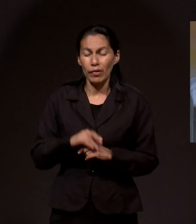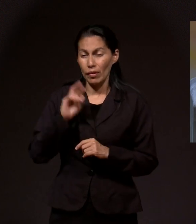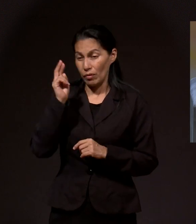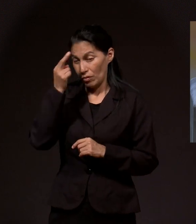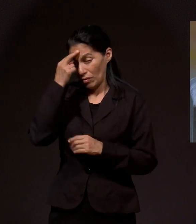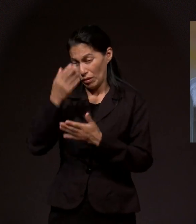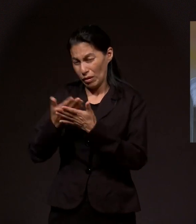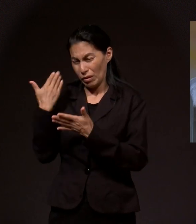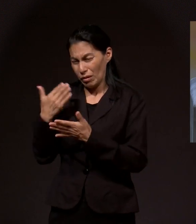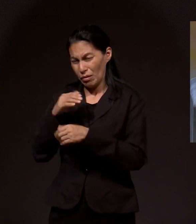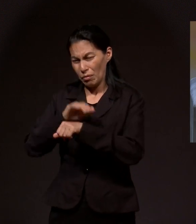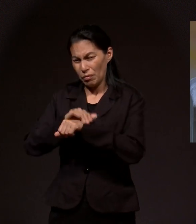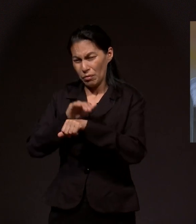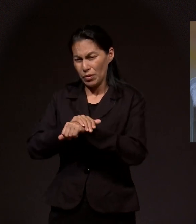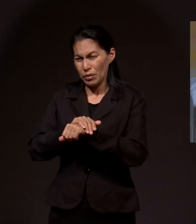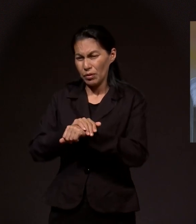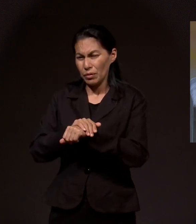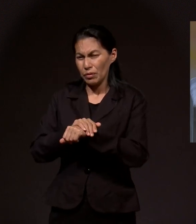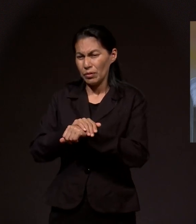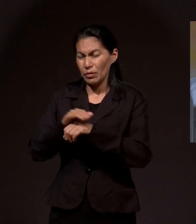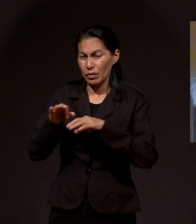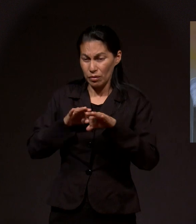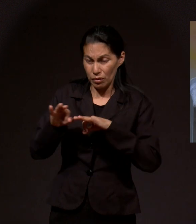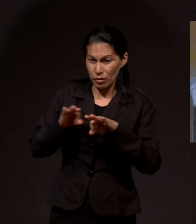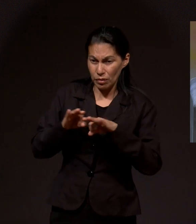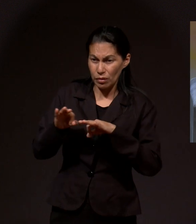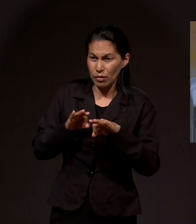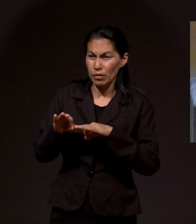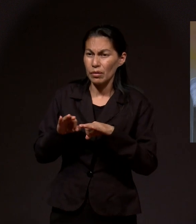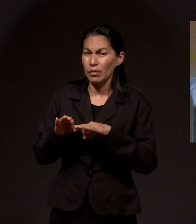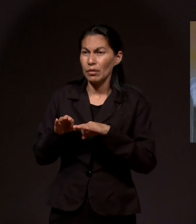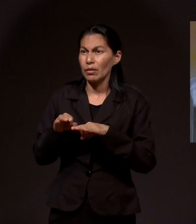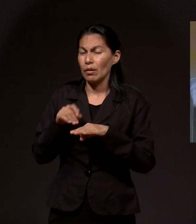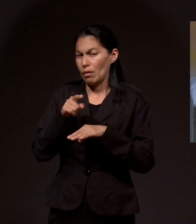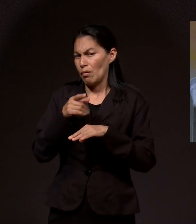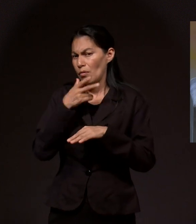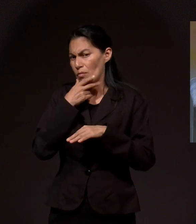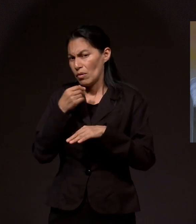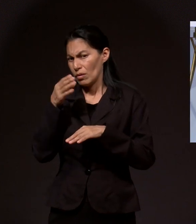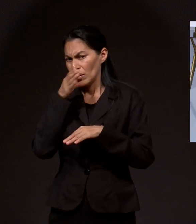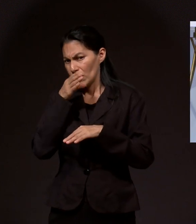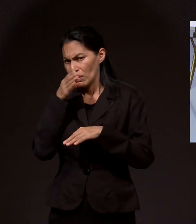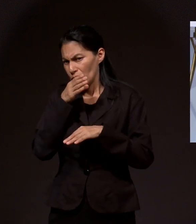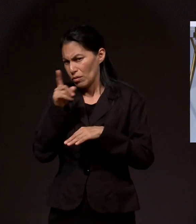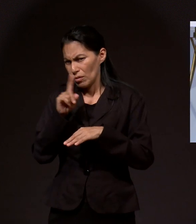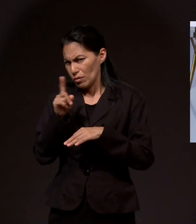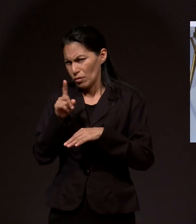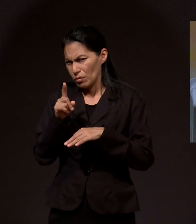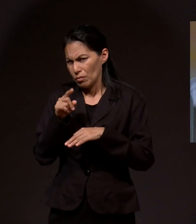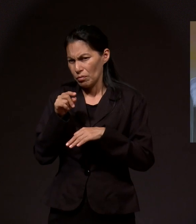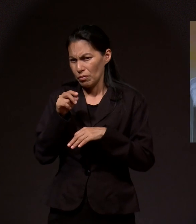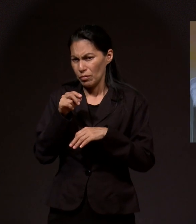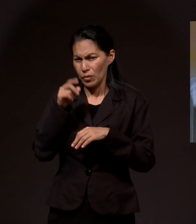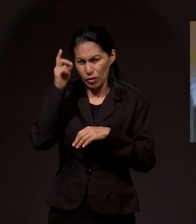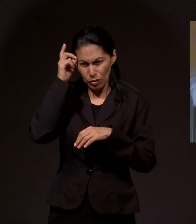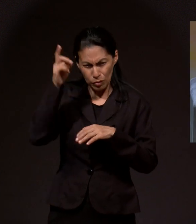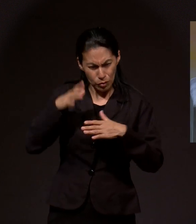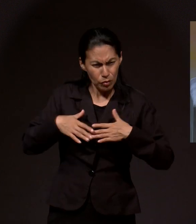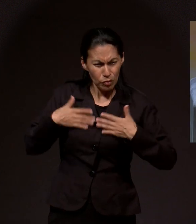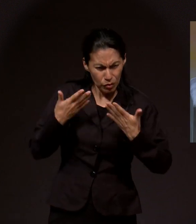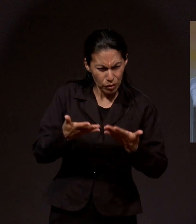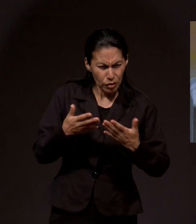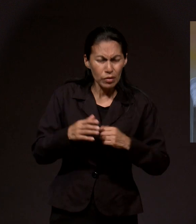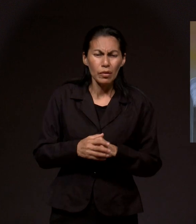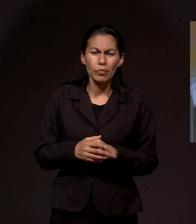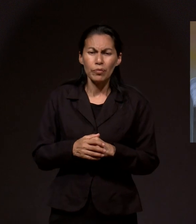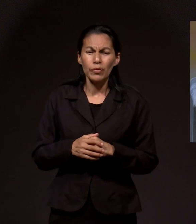Él las escucha. Recuerdo a un amigo que es del trabajo, no es cristiano, pero cree